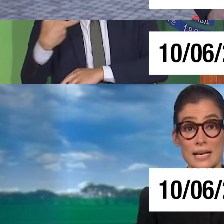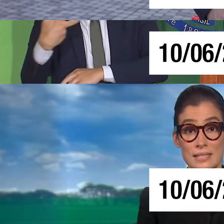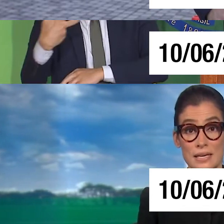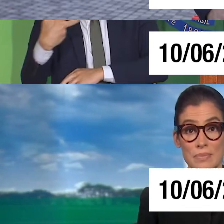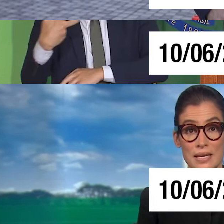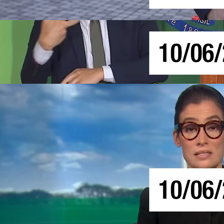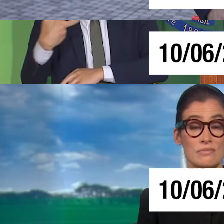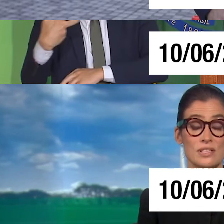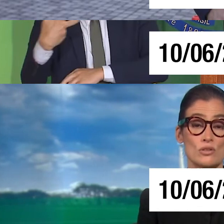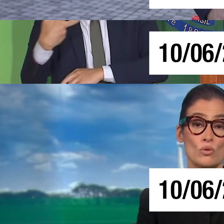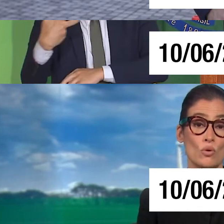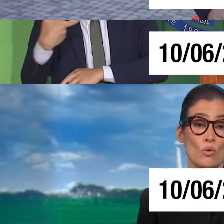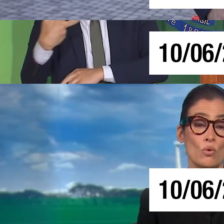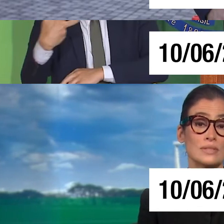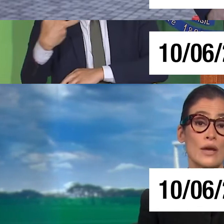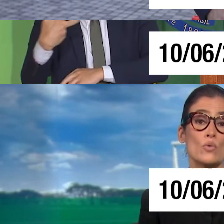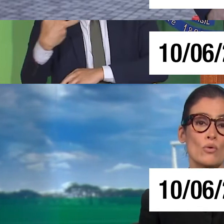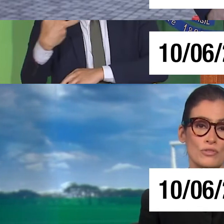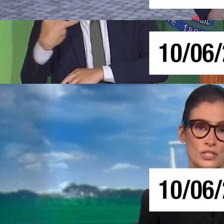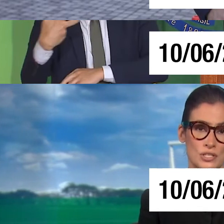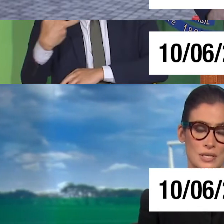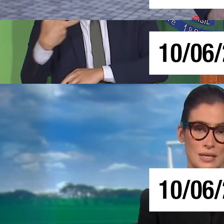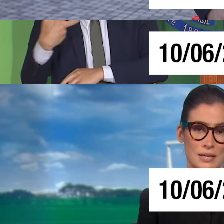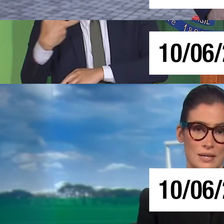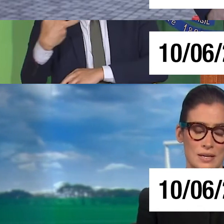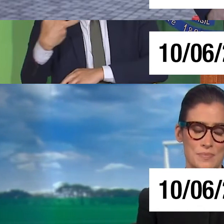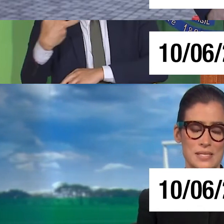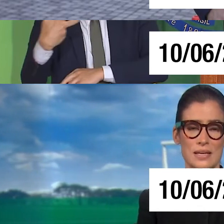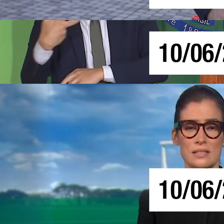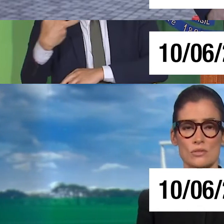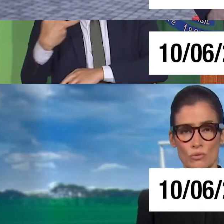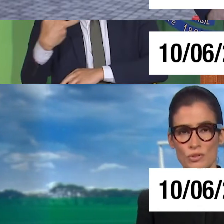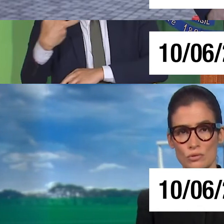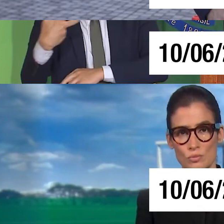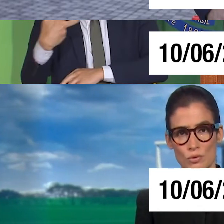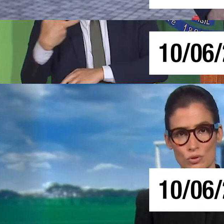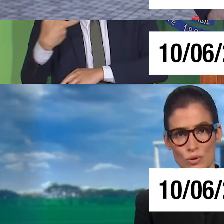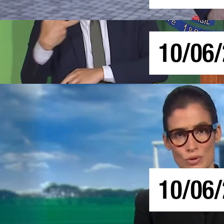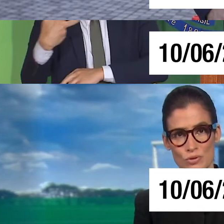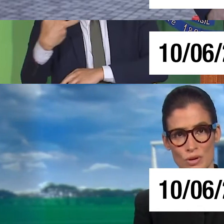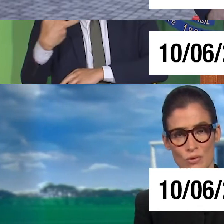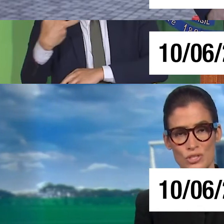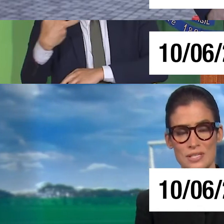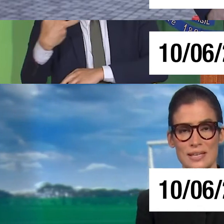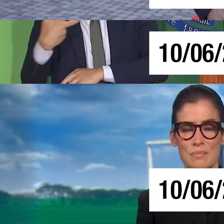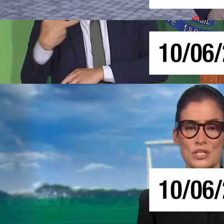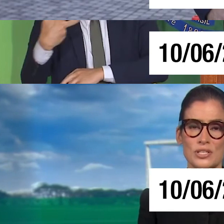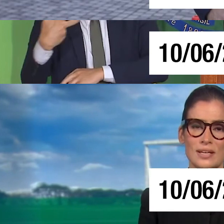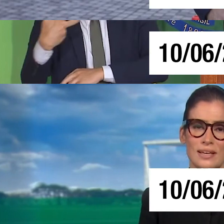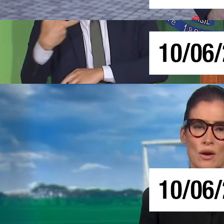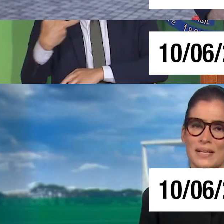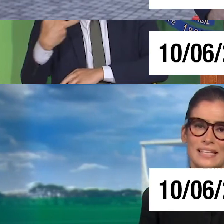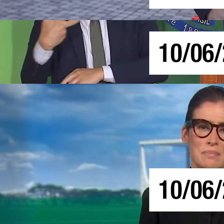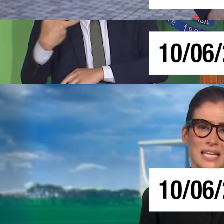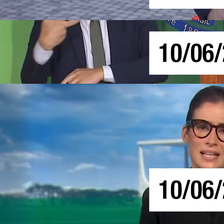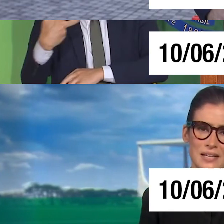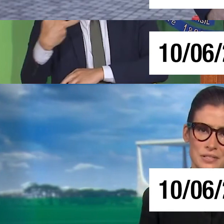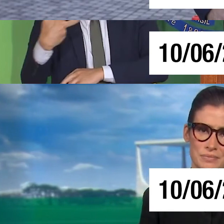uso de máscara para quem se vacinou ou contraiu Covid. Especialistas ouvidos pelo Jornal Nacional dizem que a medida é uma